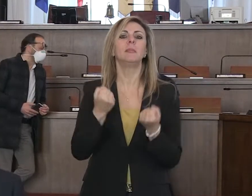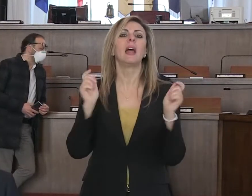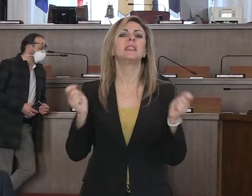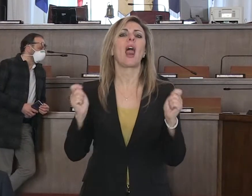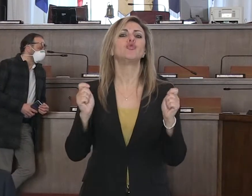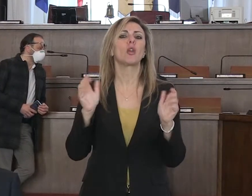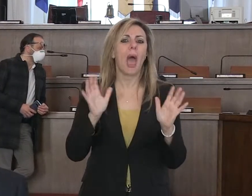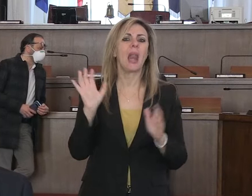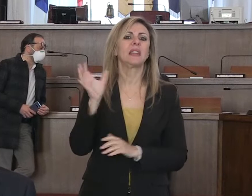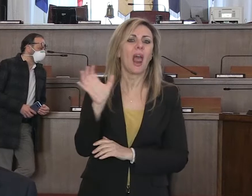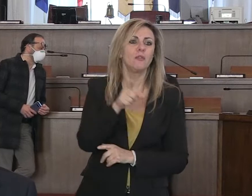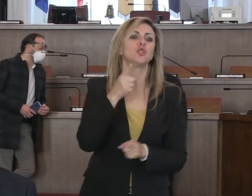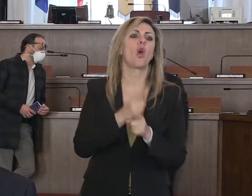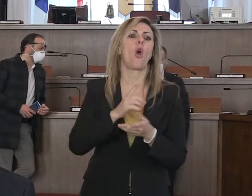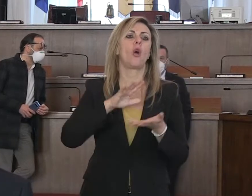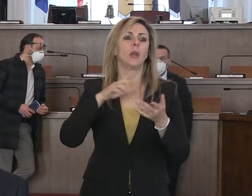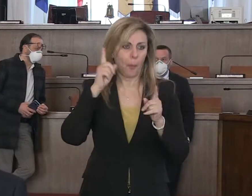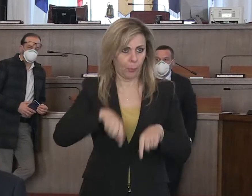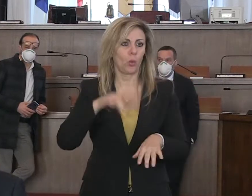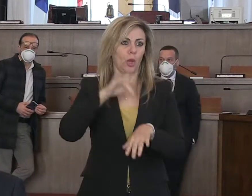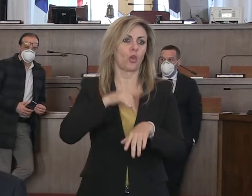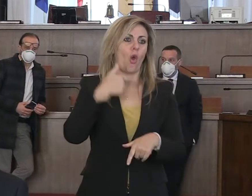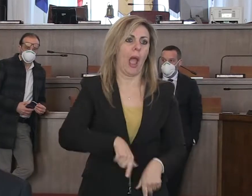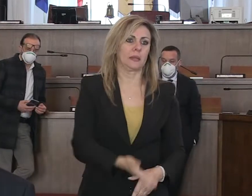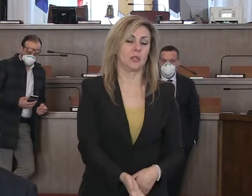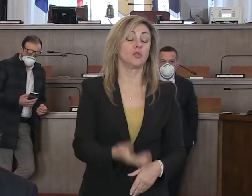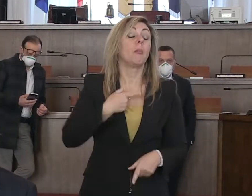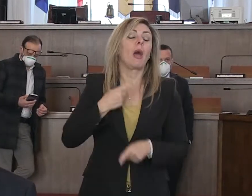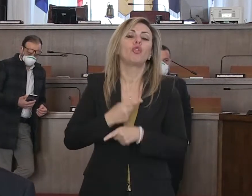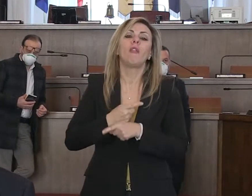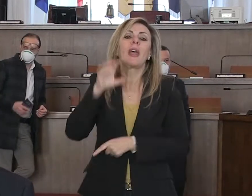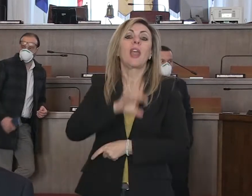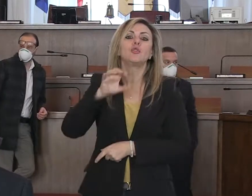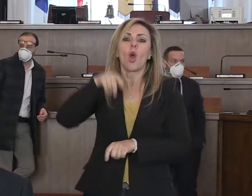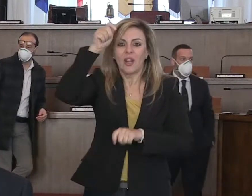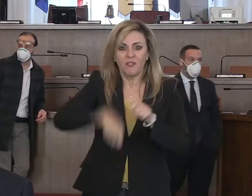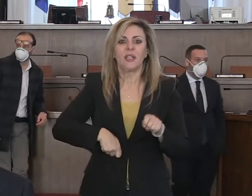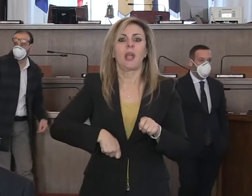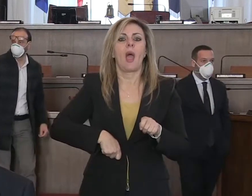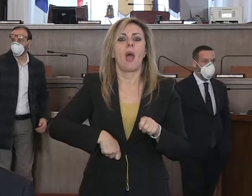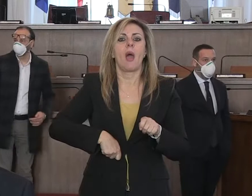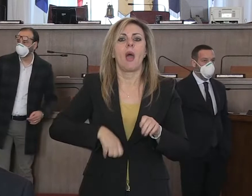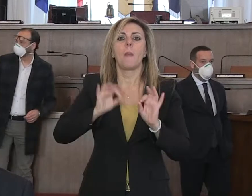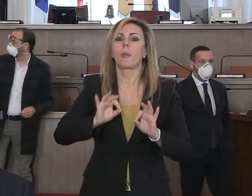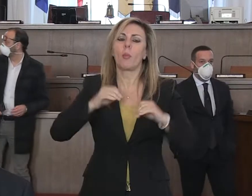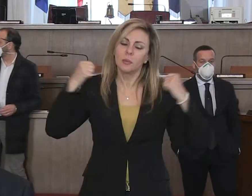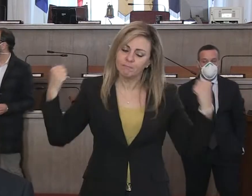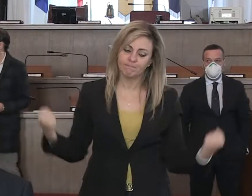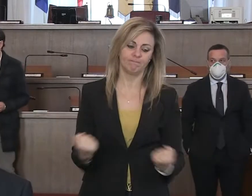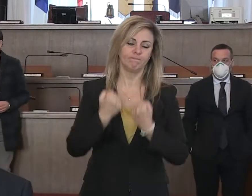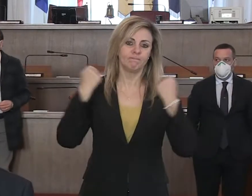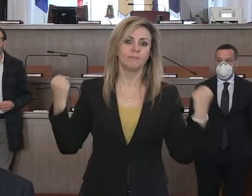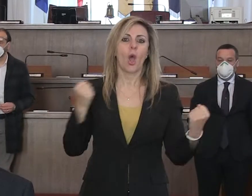tradizionali, però penso che sia da dovere della Regione partire intanto da una forte campagna di